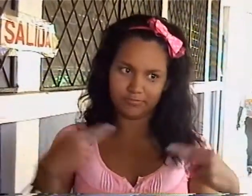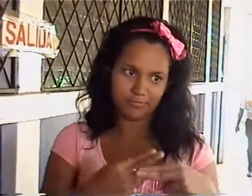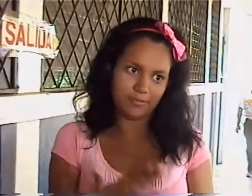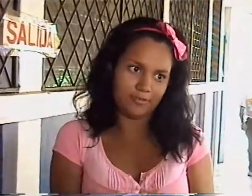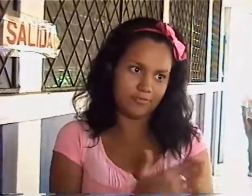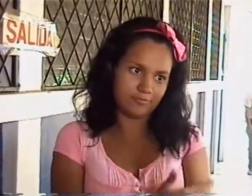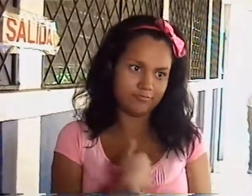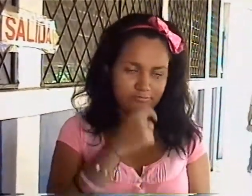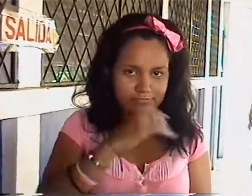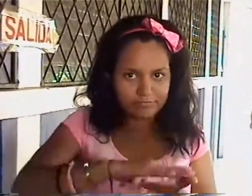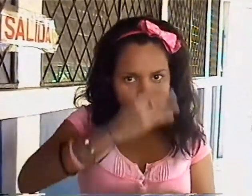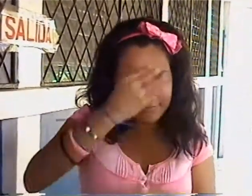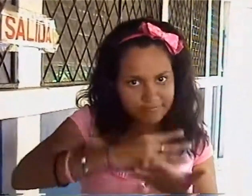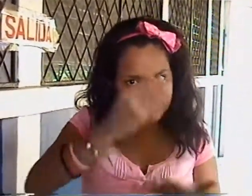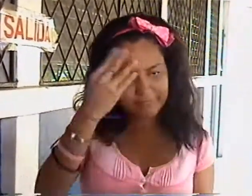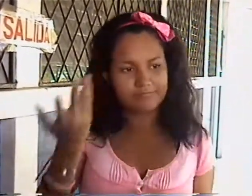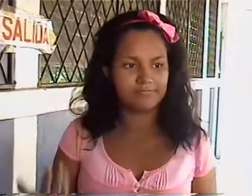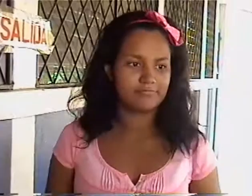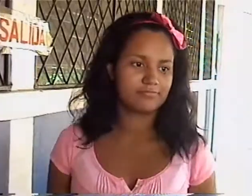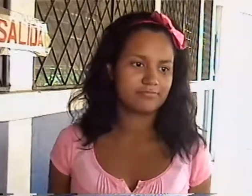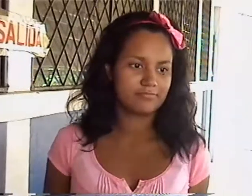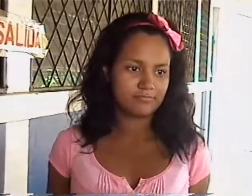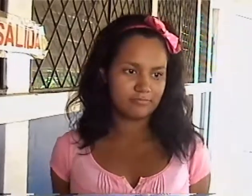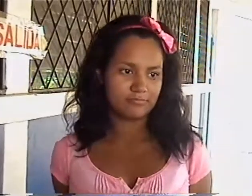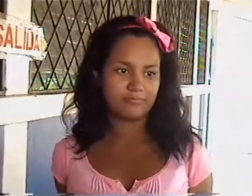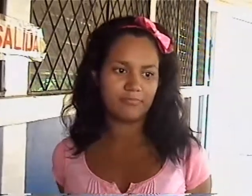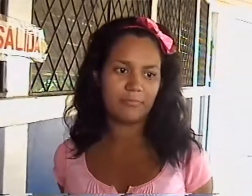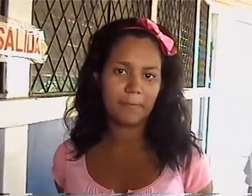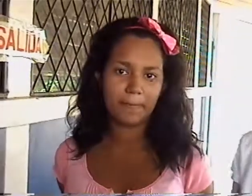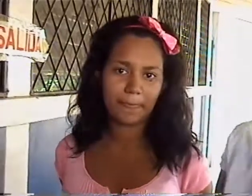contenta de enseñar y ser maestra ahora para niños sordos. Gracias. Gracias.